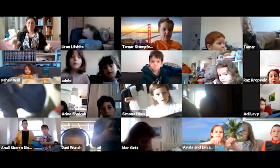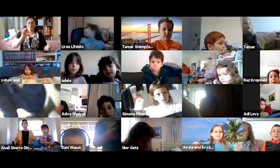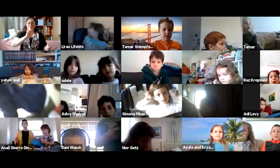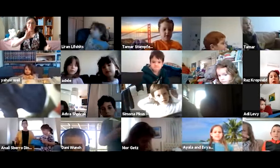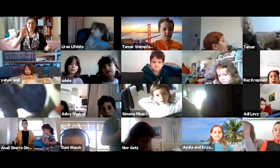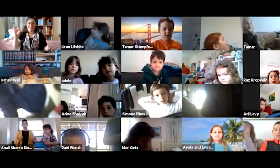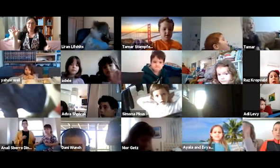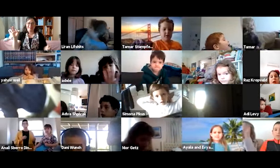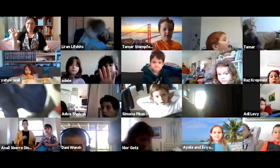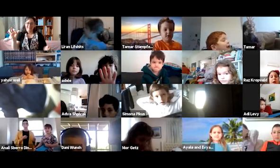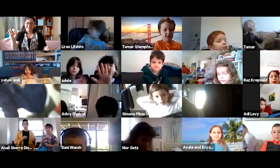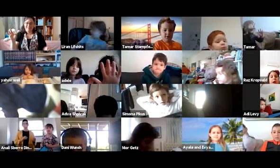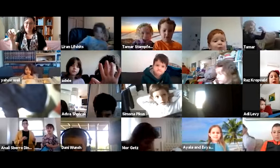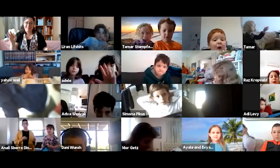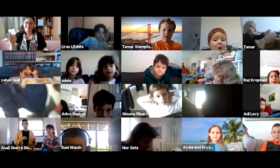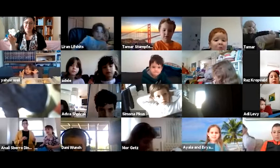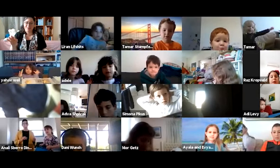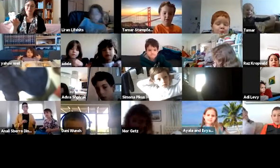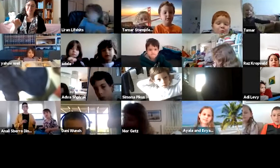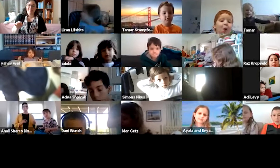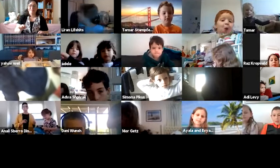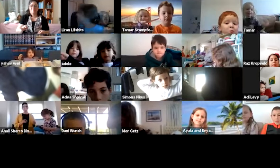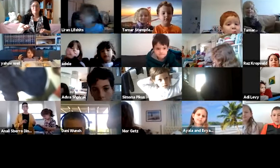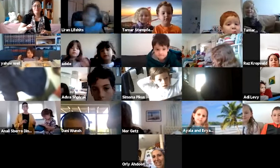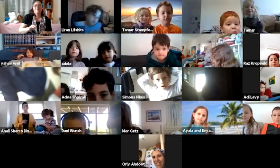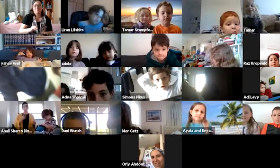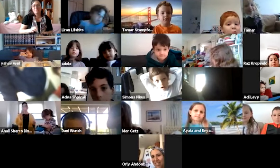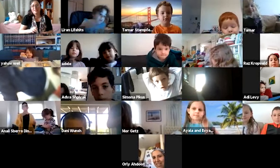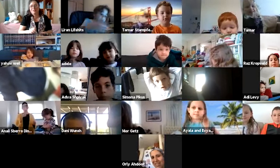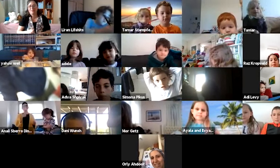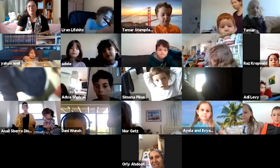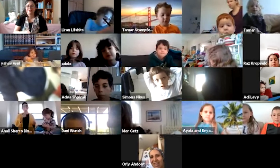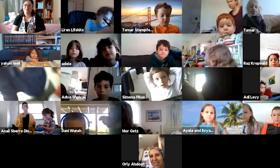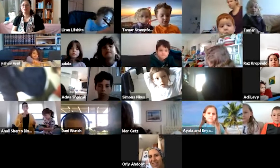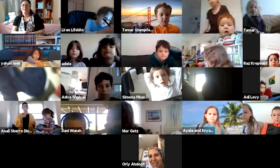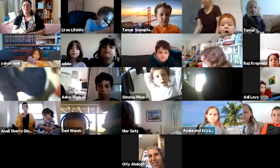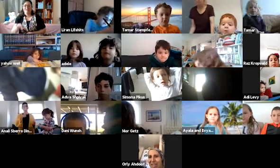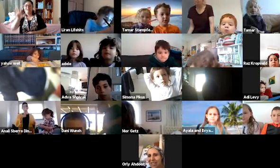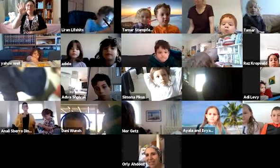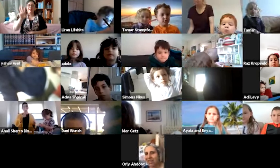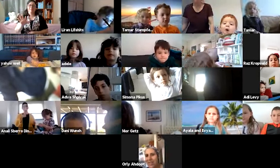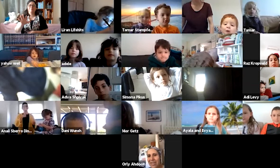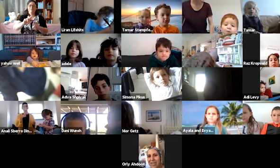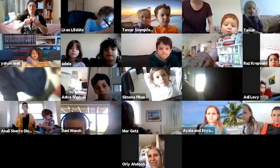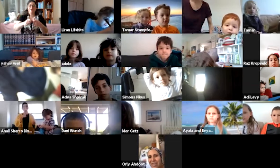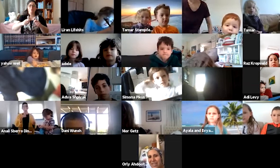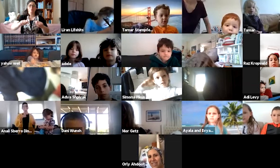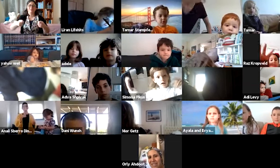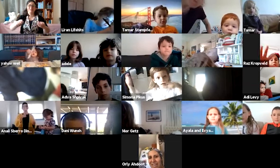מצוין. איזה יופי. בבית של סימונה אני רואה שעושים מעולה. חמישה חומשי